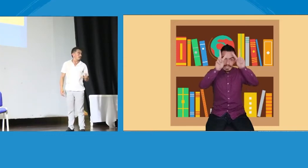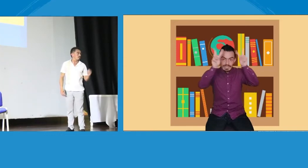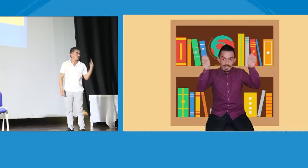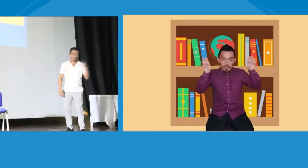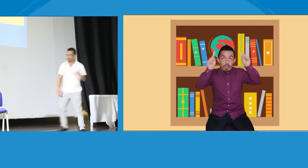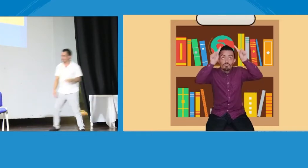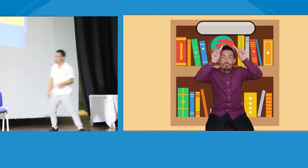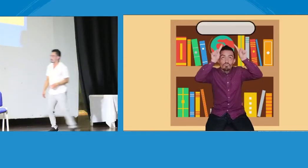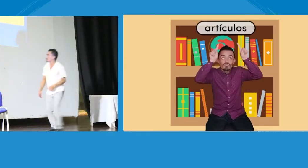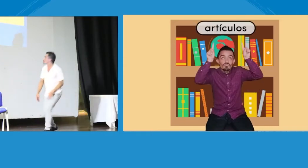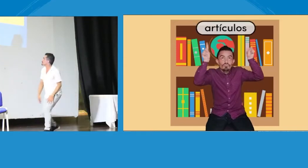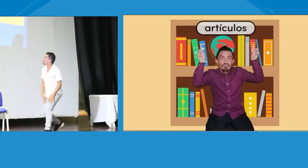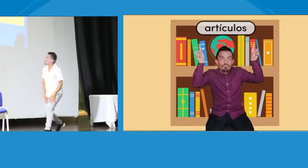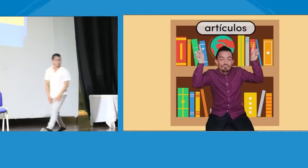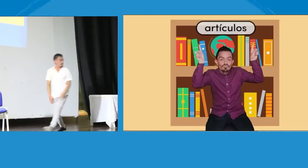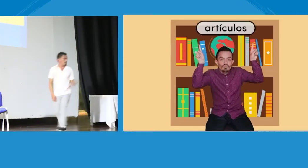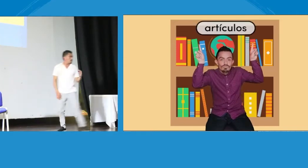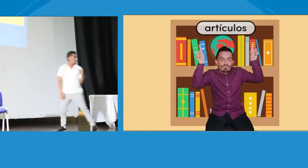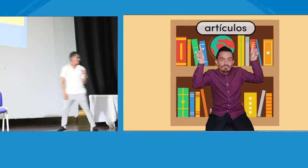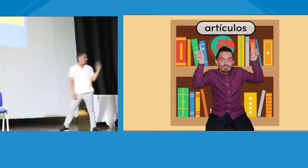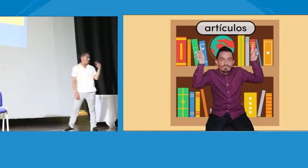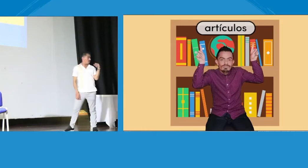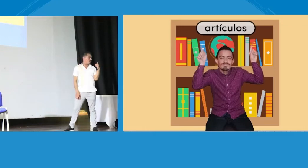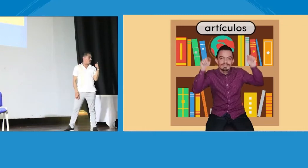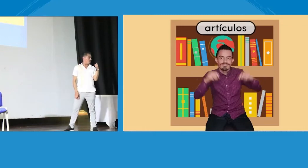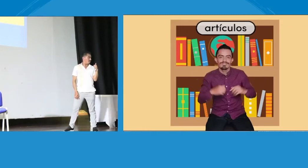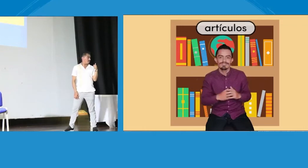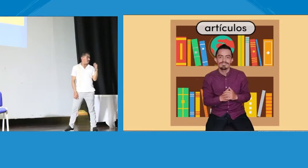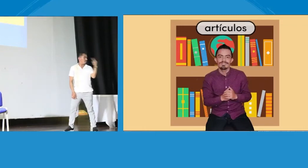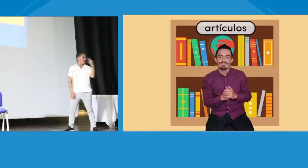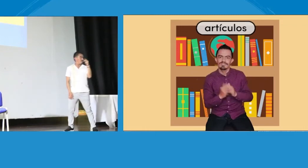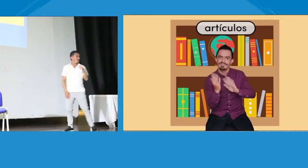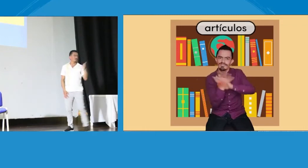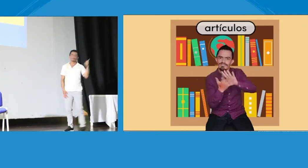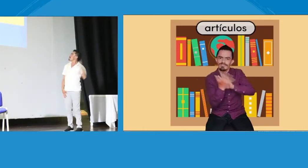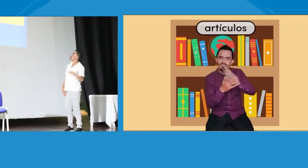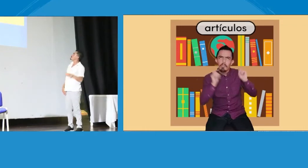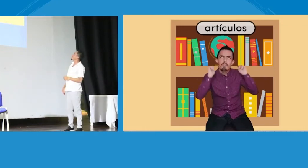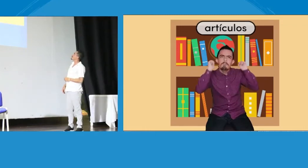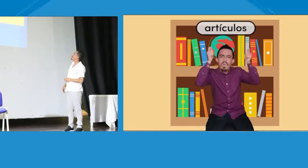Ya puedes darle play. ¿Sí, se ve? ¿Sí, se ve bien? Bien.